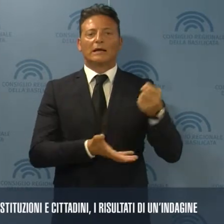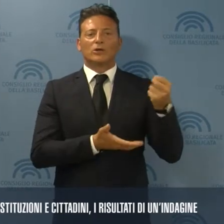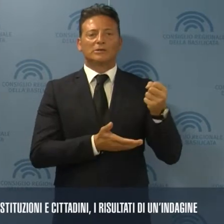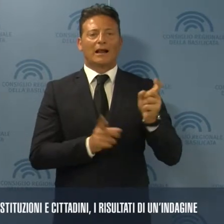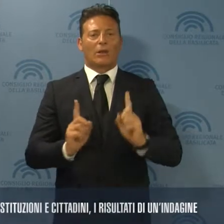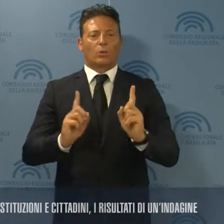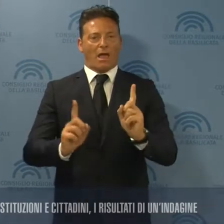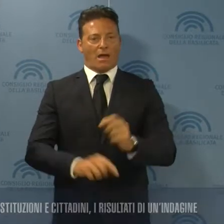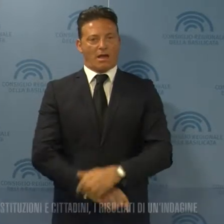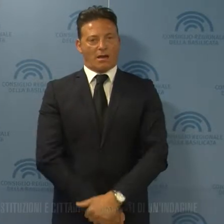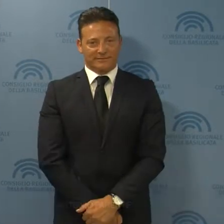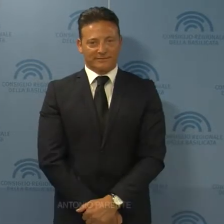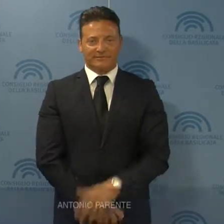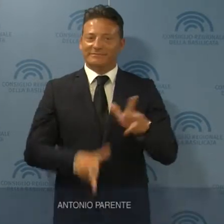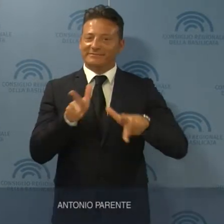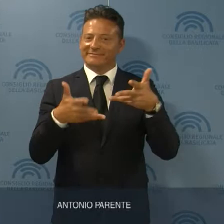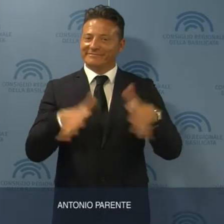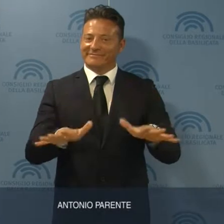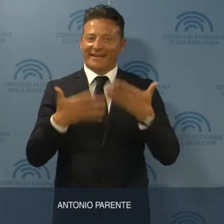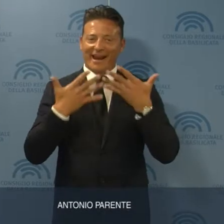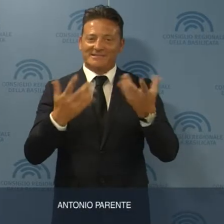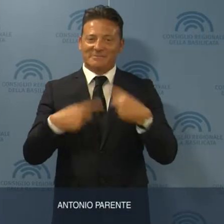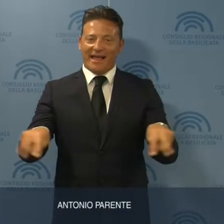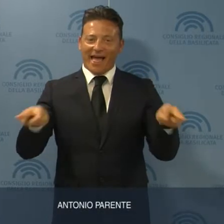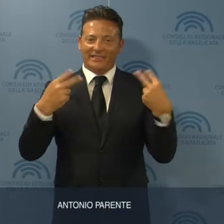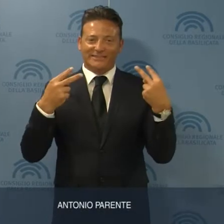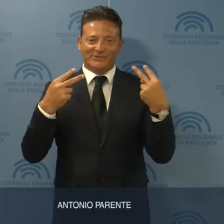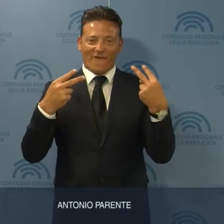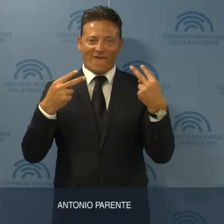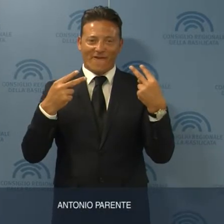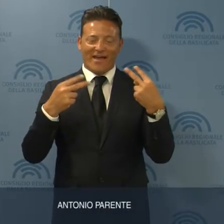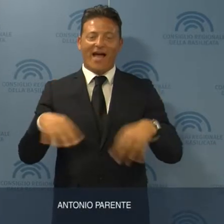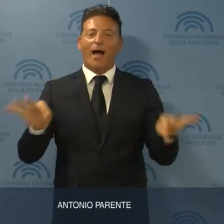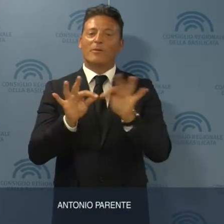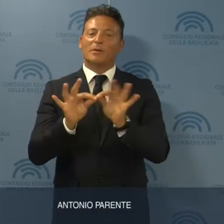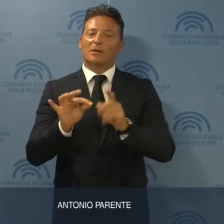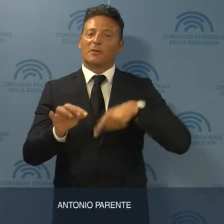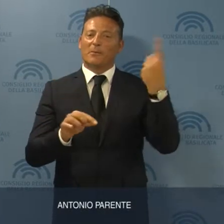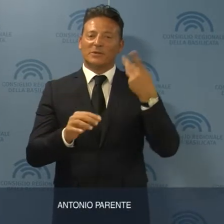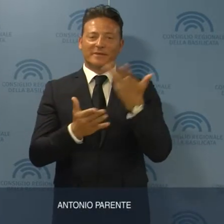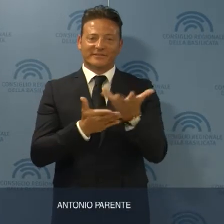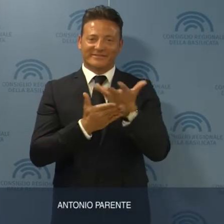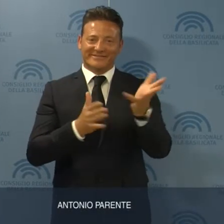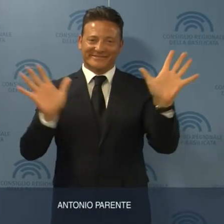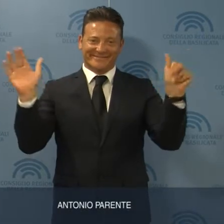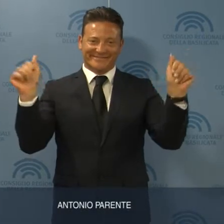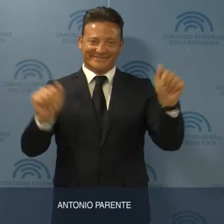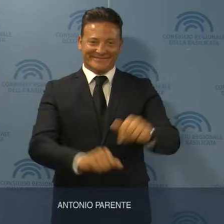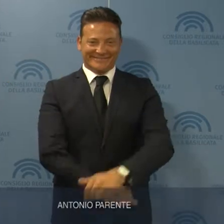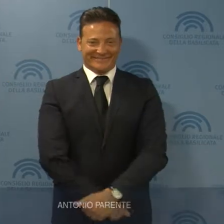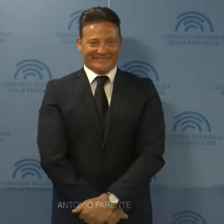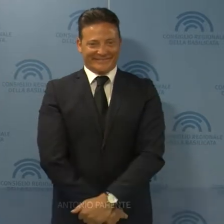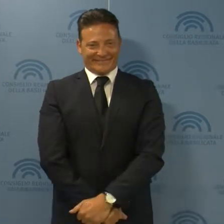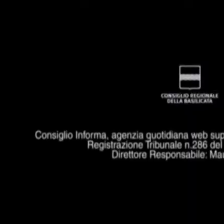naturali. E' grazie per l'attenzione prestata, l'appuntamento e per la prossima edizione.